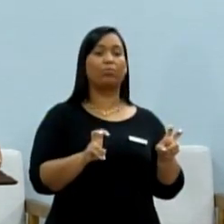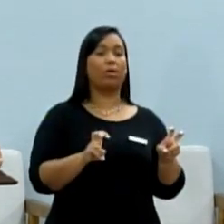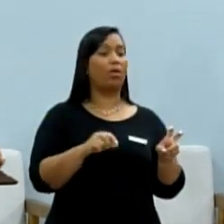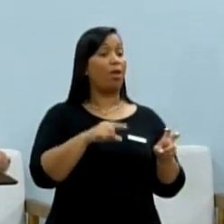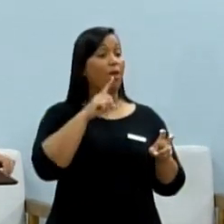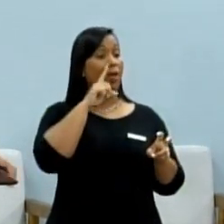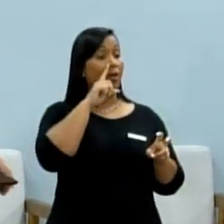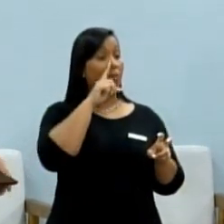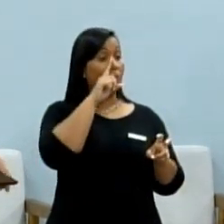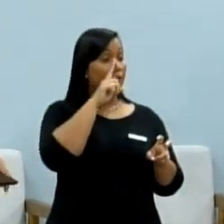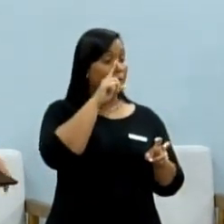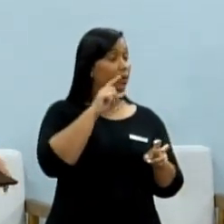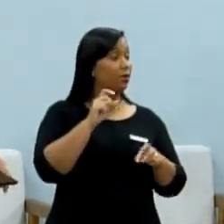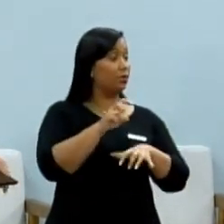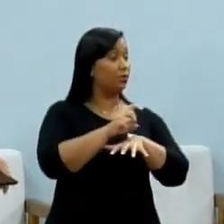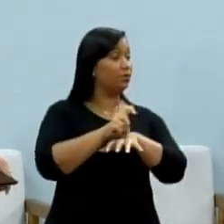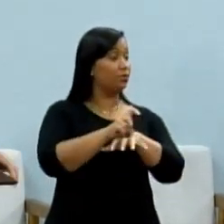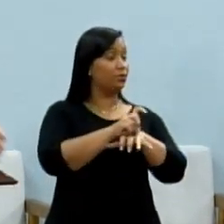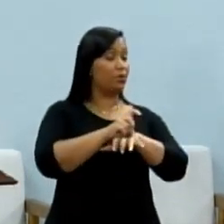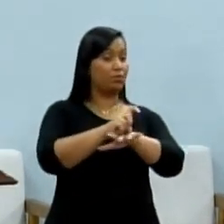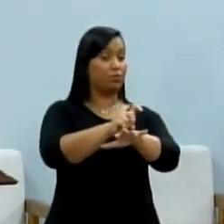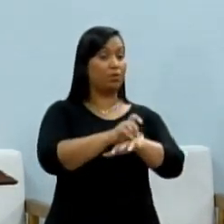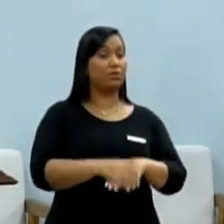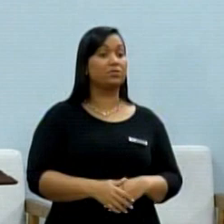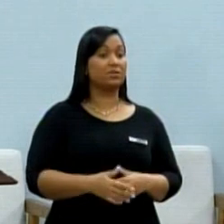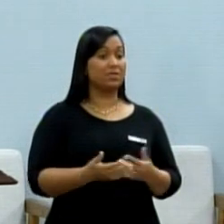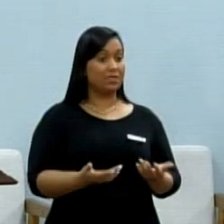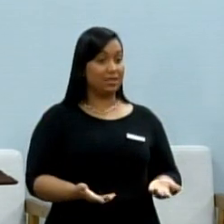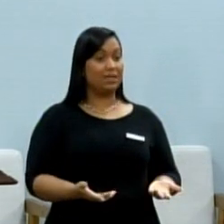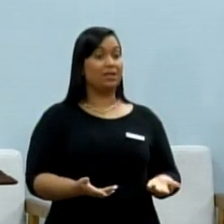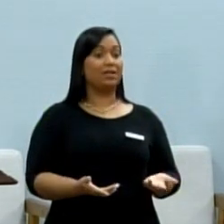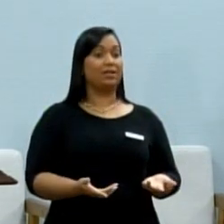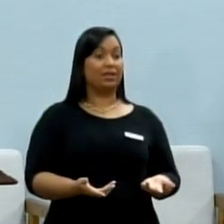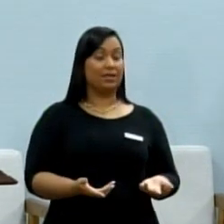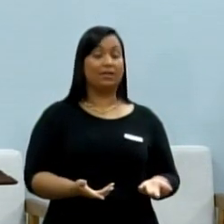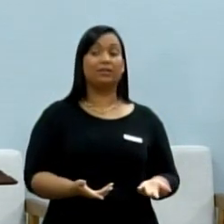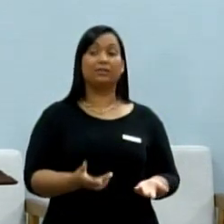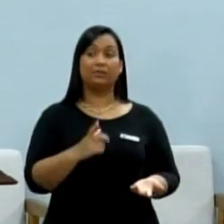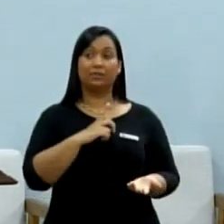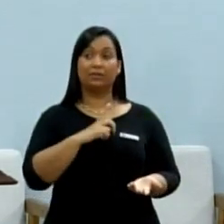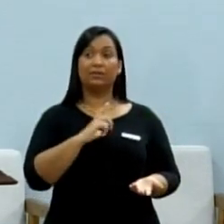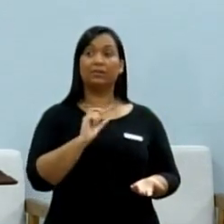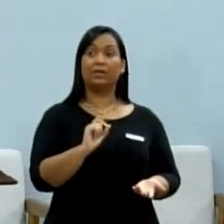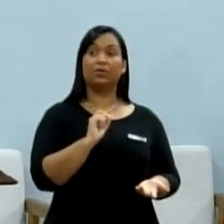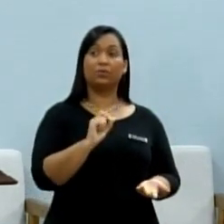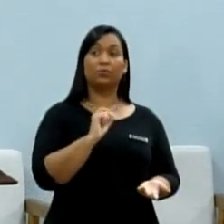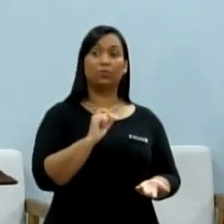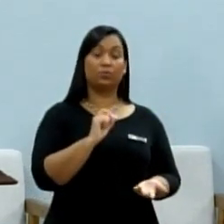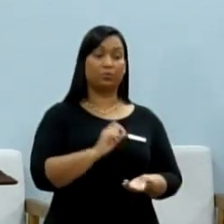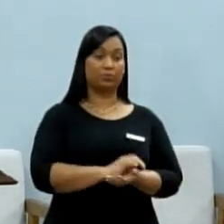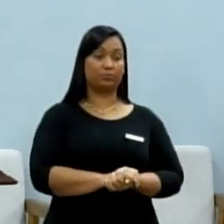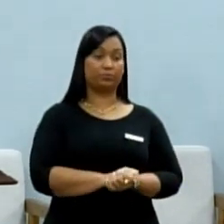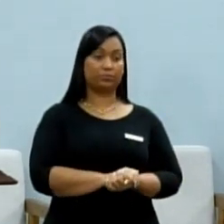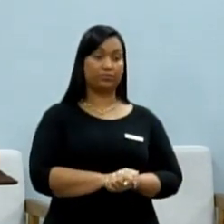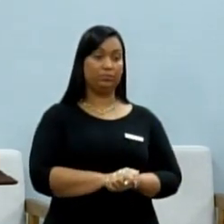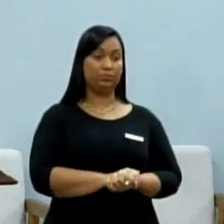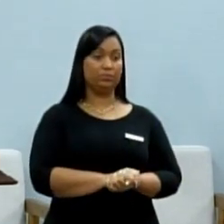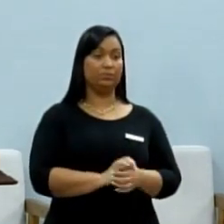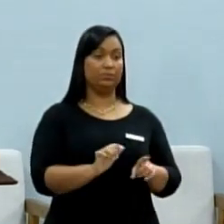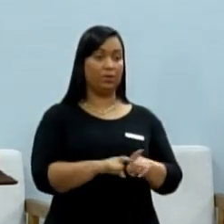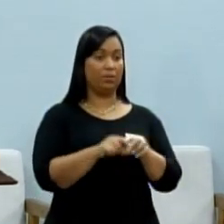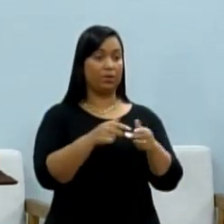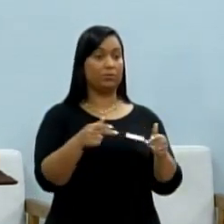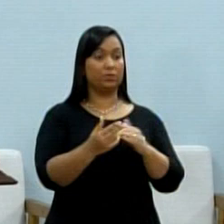o perigo dos escorpiões aí, e ele tem um, ele tem um, uma questão na mão aí para